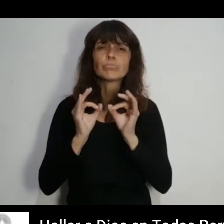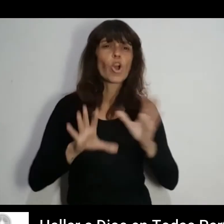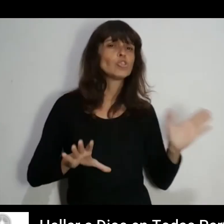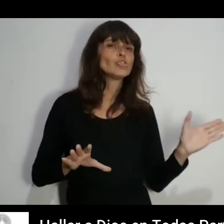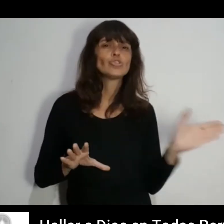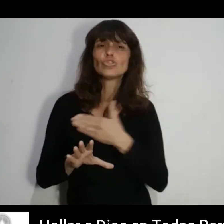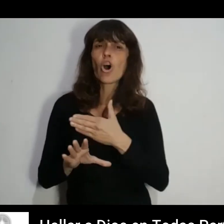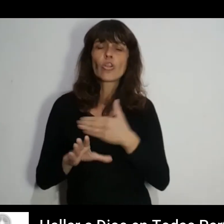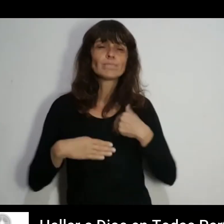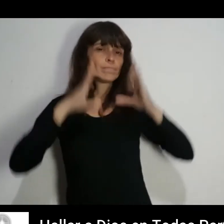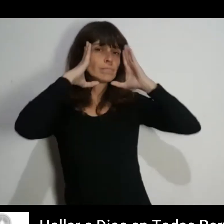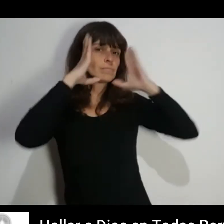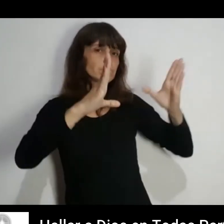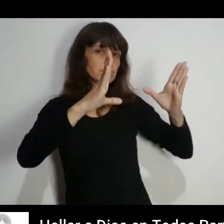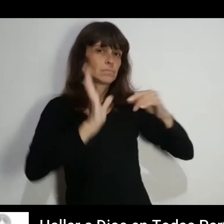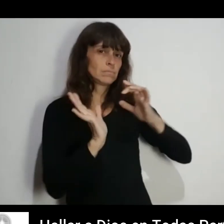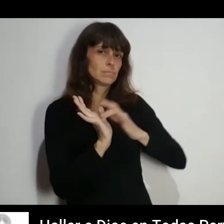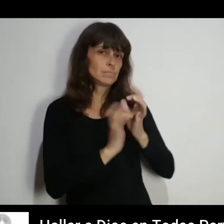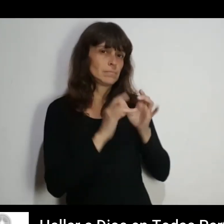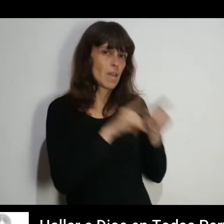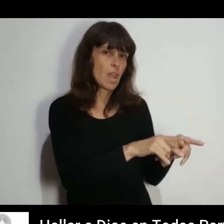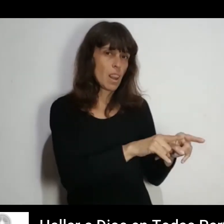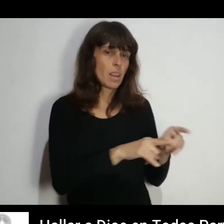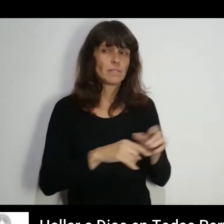Absolutamente todo Está centrado en él